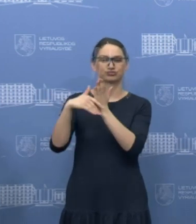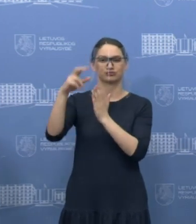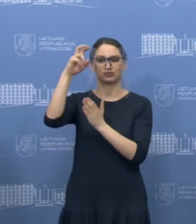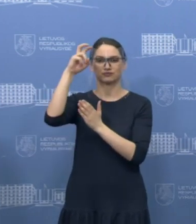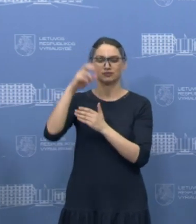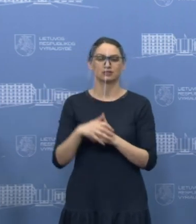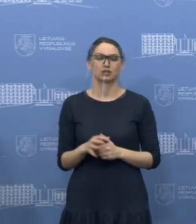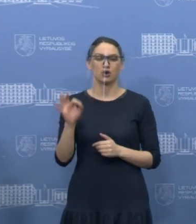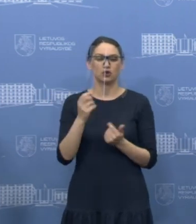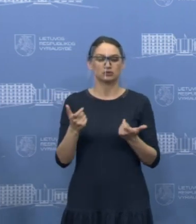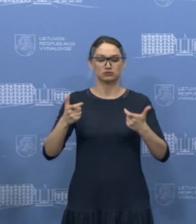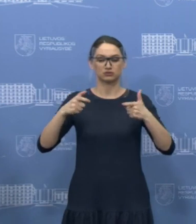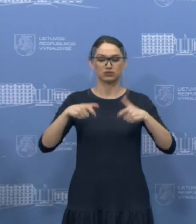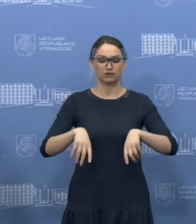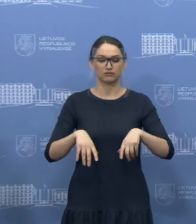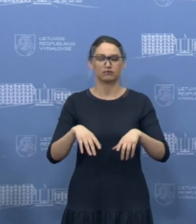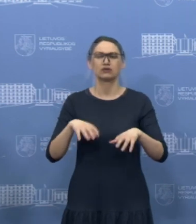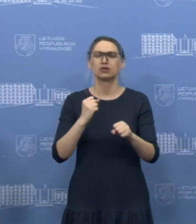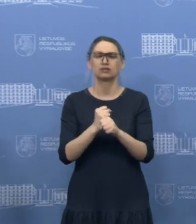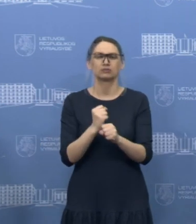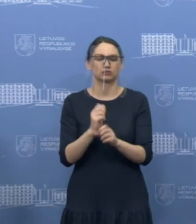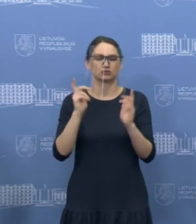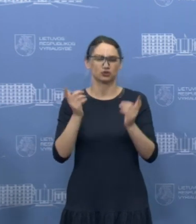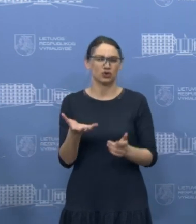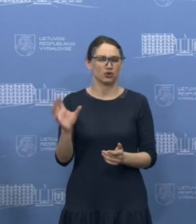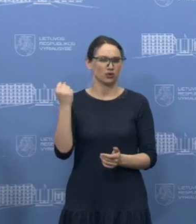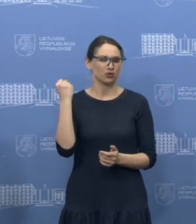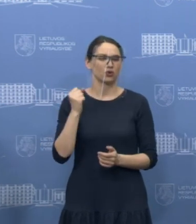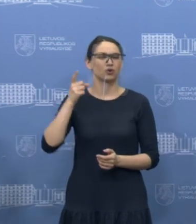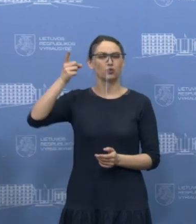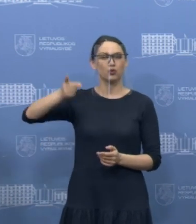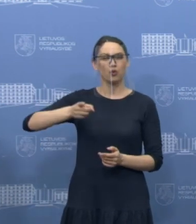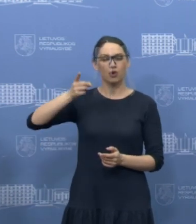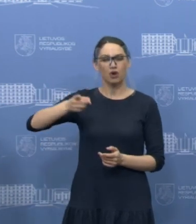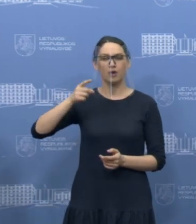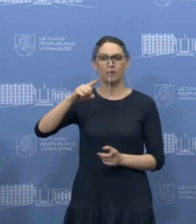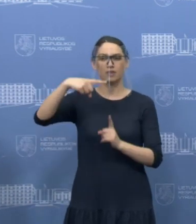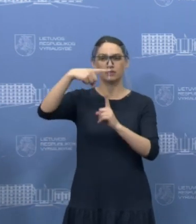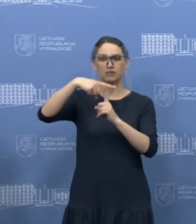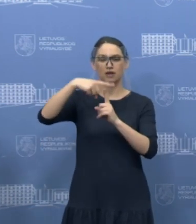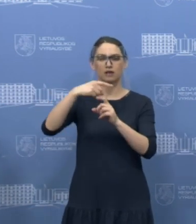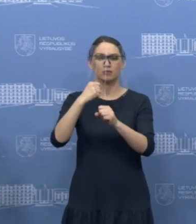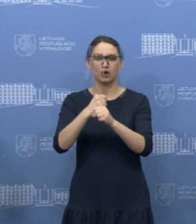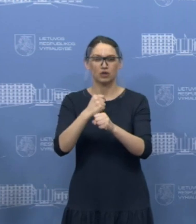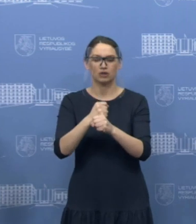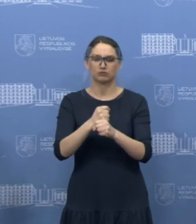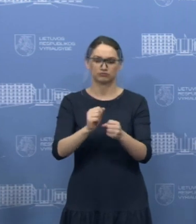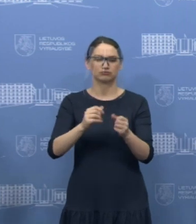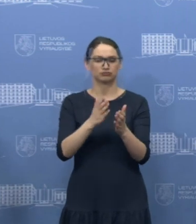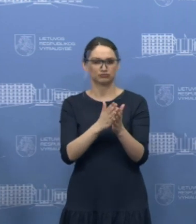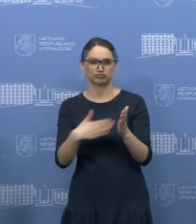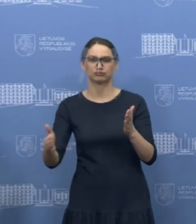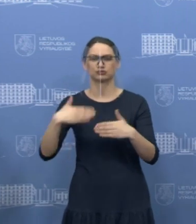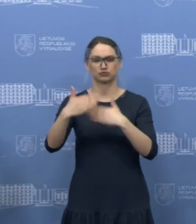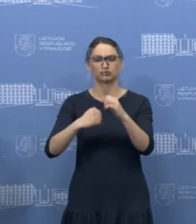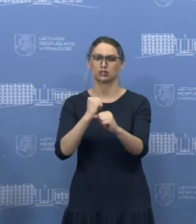organizavimas, jisai yra visiškai nuotolinis, tačiau tarybos veikla, darbo organizavimo veikla ir toliau nenutruks, mes